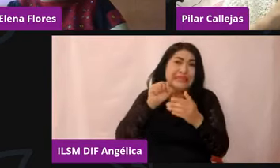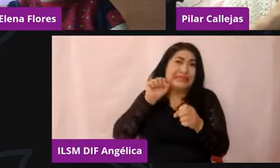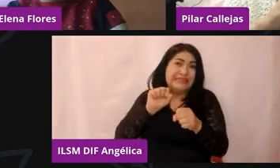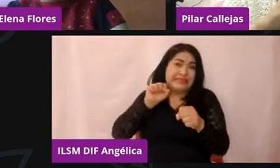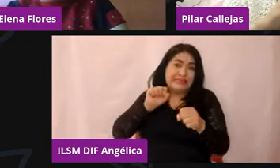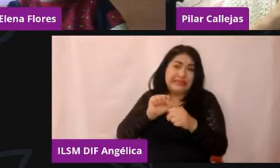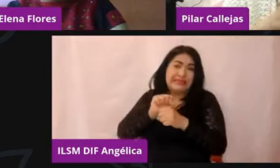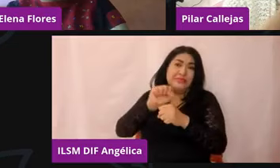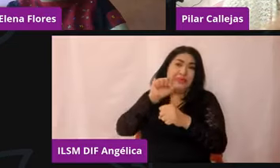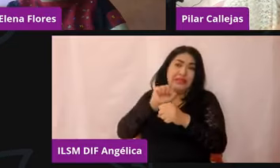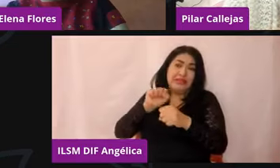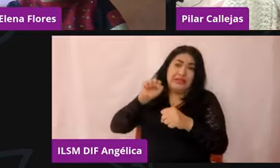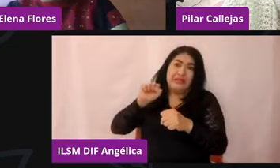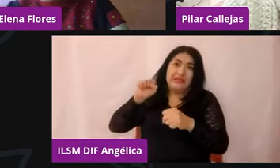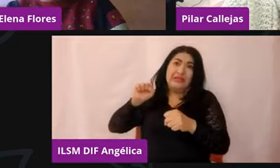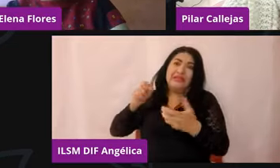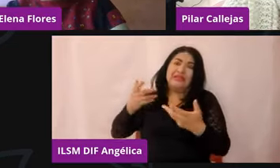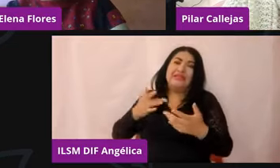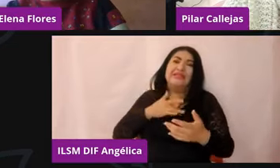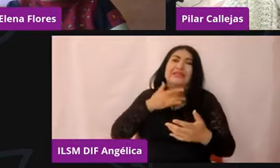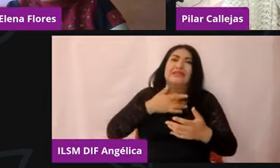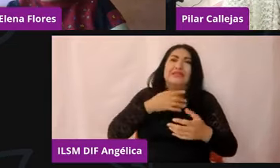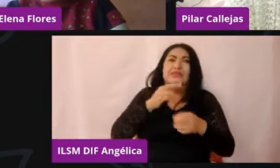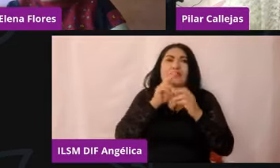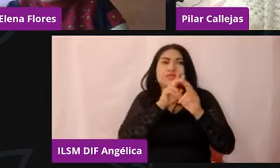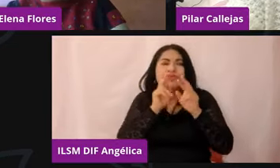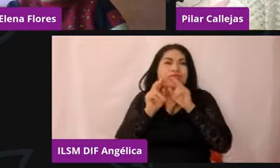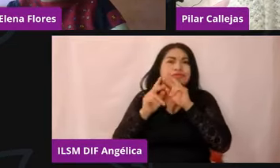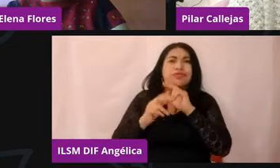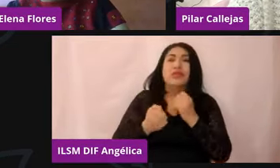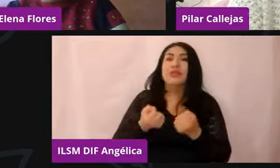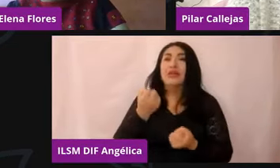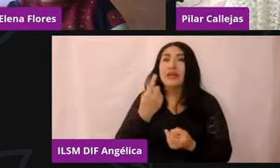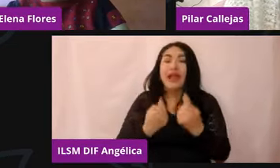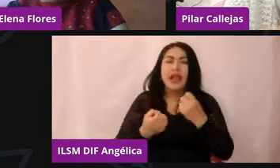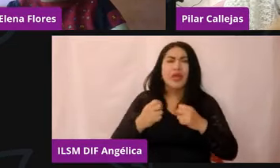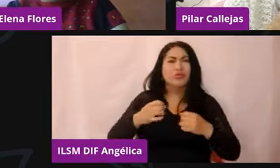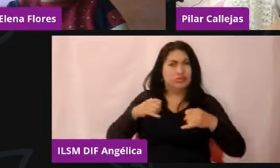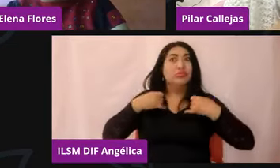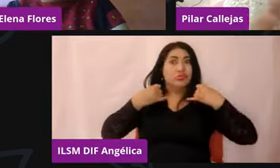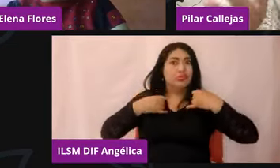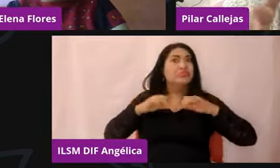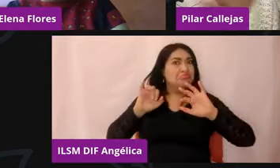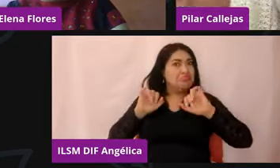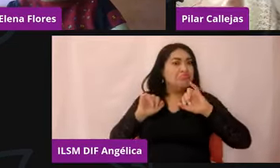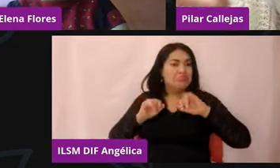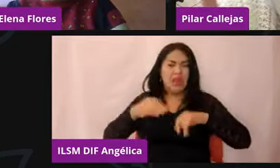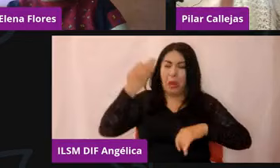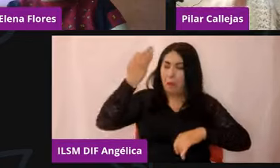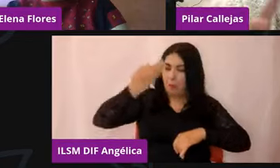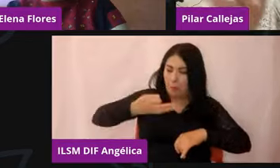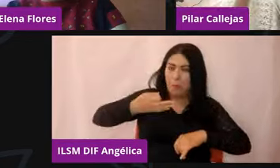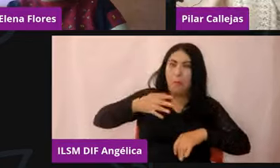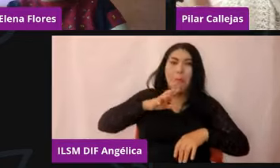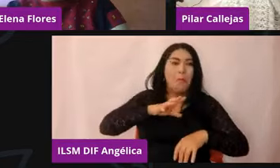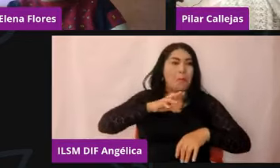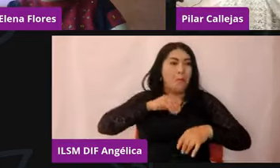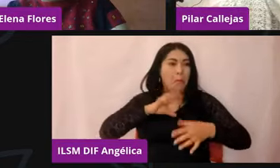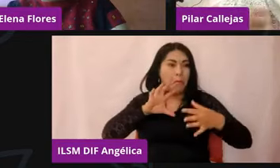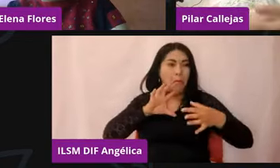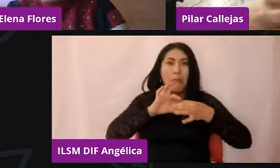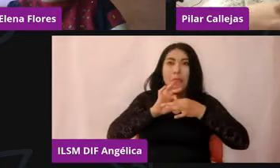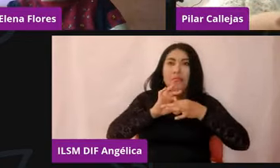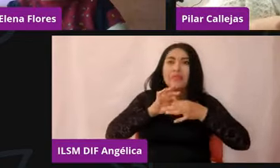quizá hay jóvenes que de repente llegan y se adaptan, pero hay otros jóvenes que seguramente les va a